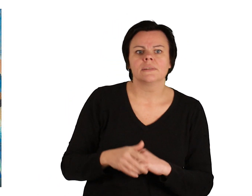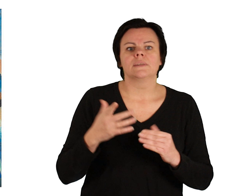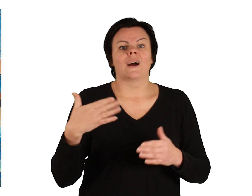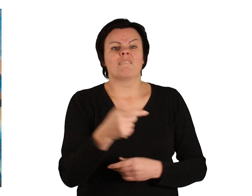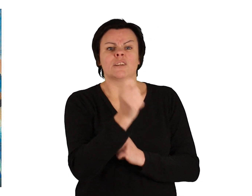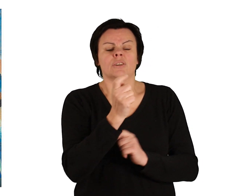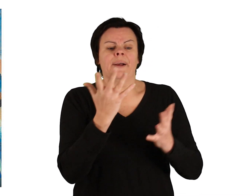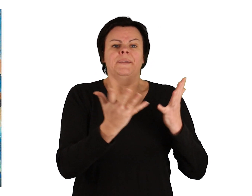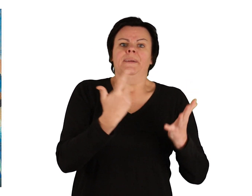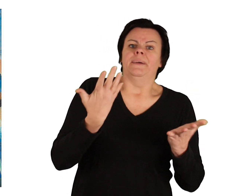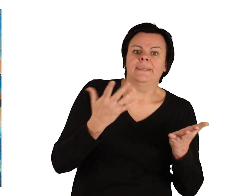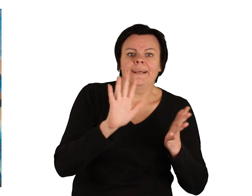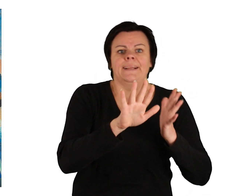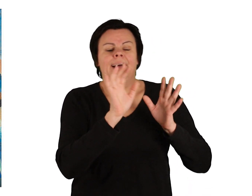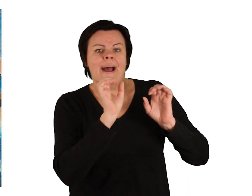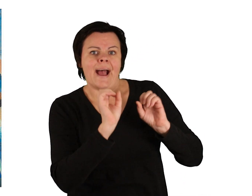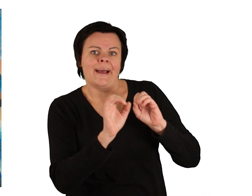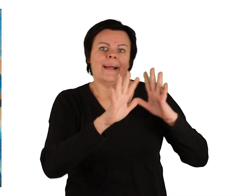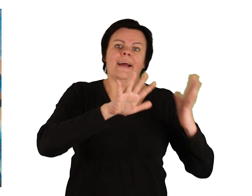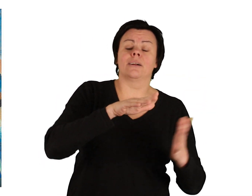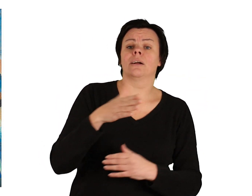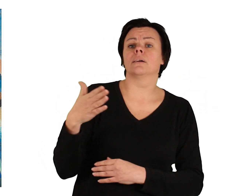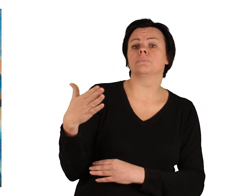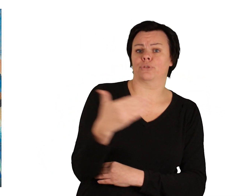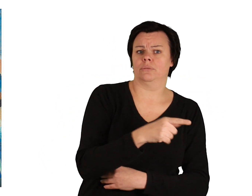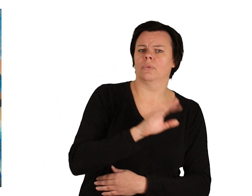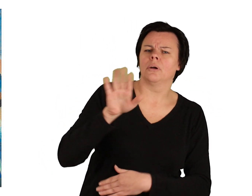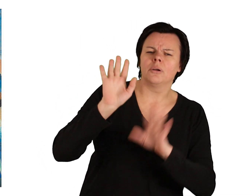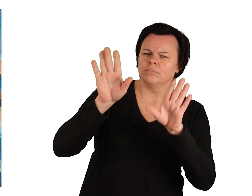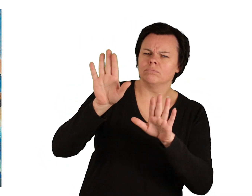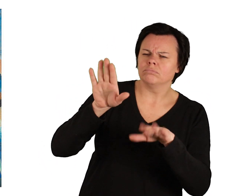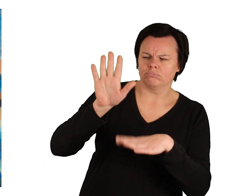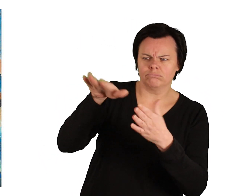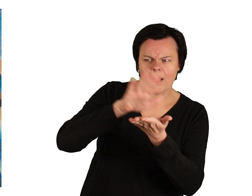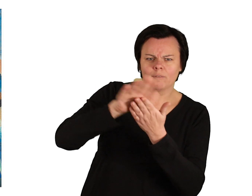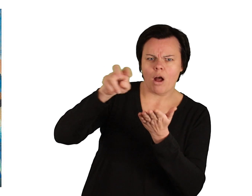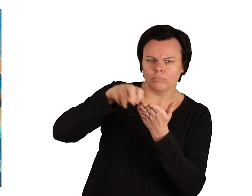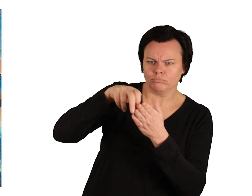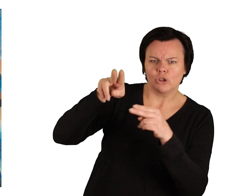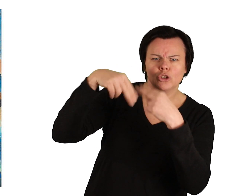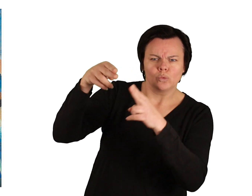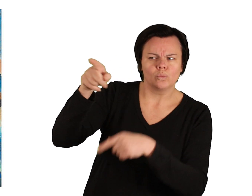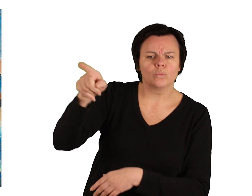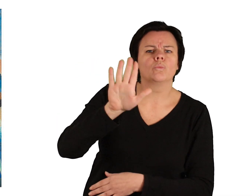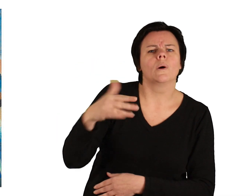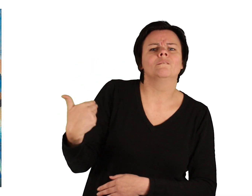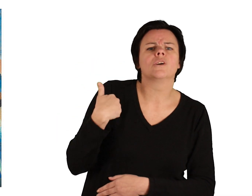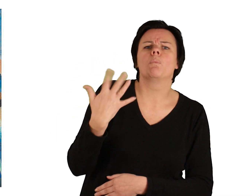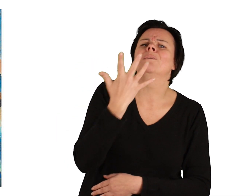dem Wunsch der Frau. Umständlich wollte der Fischer erklären, aber da meinte der Butt, »Geh nur hin, der Wunsch deiner Frau